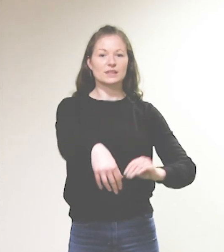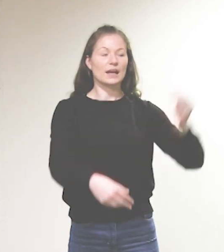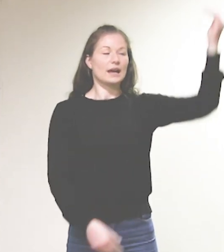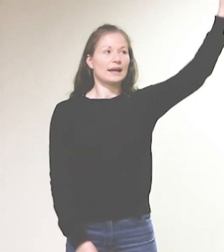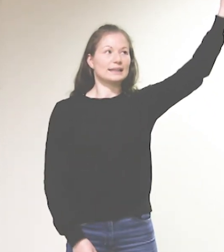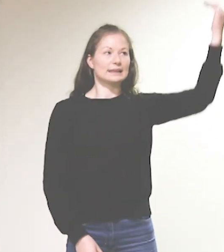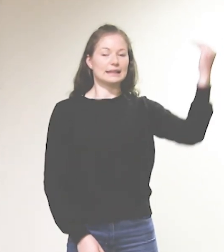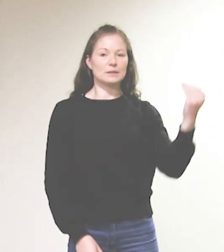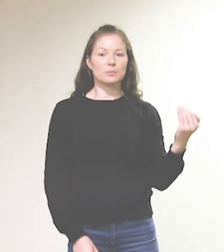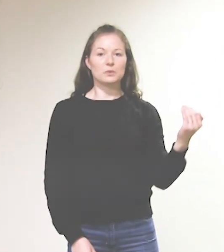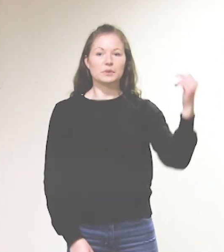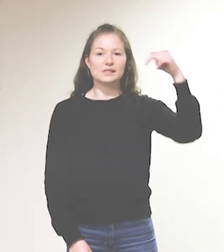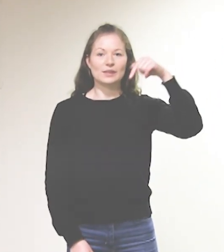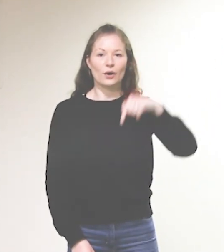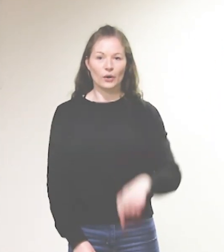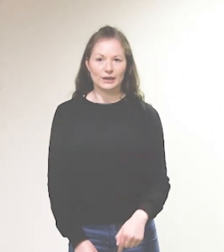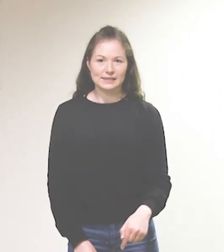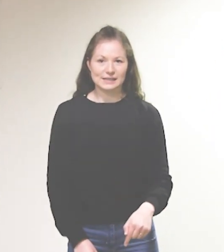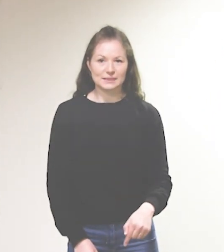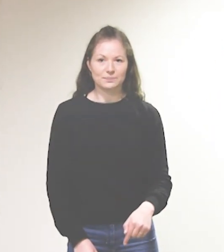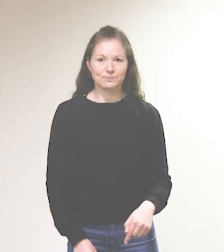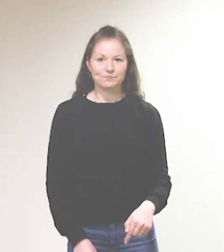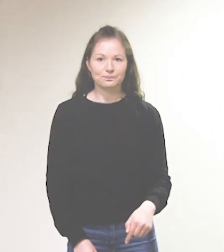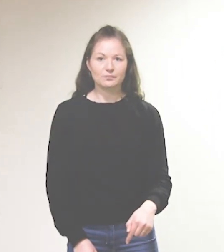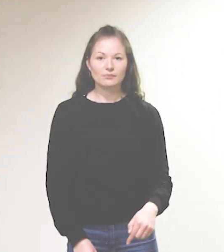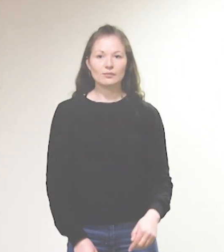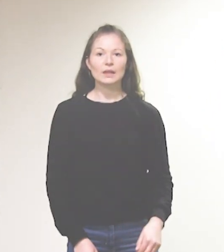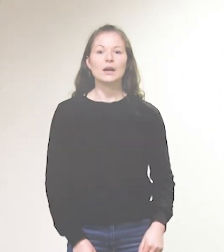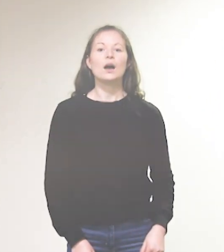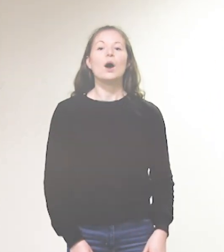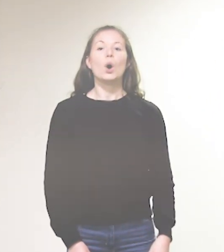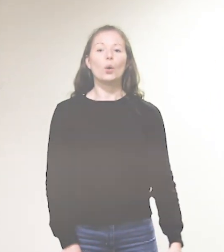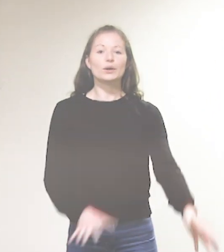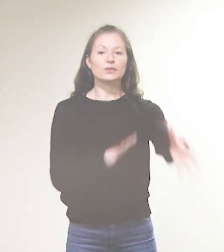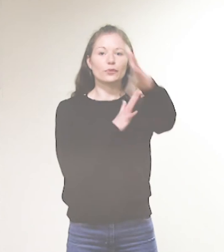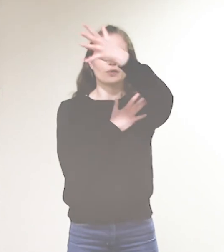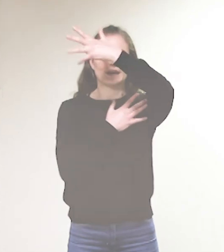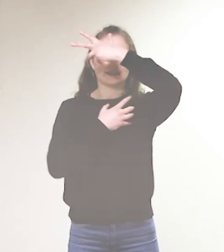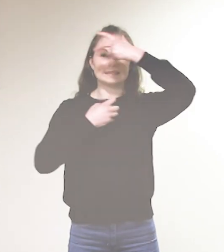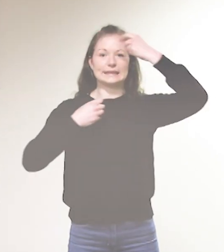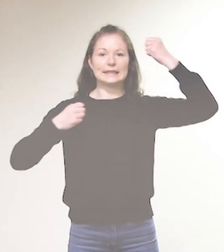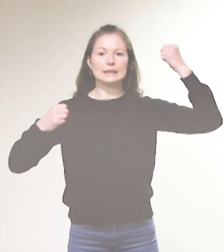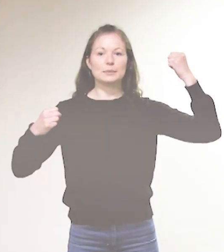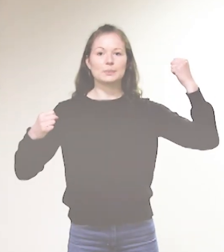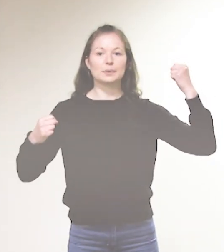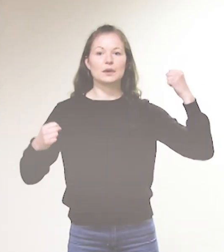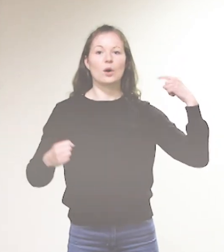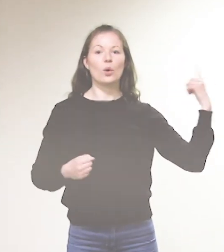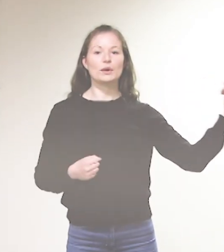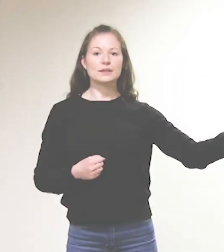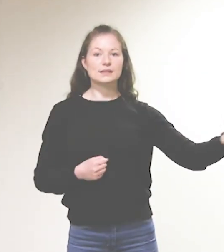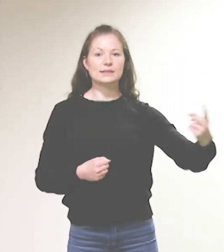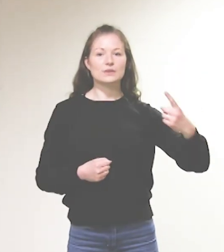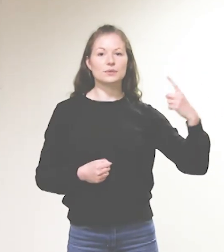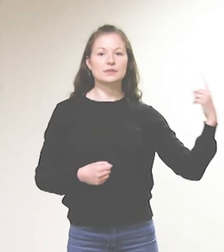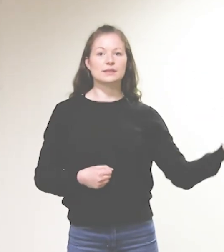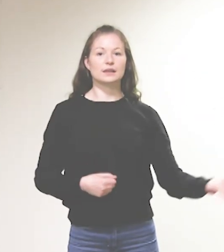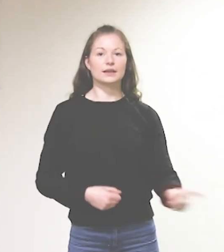gib uns heute und vergib uns unsere